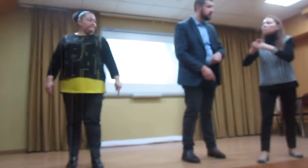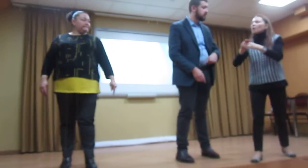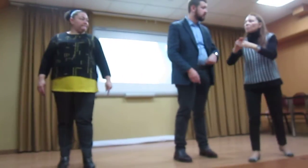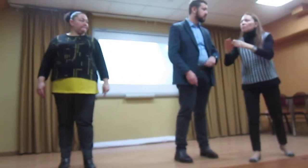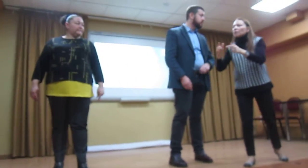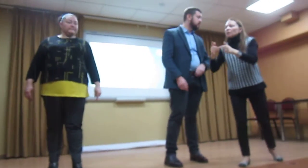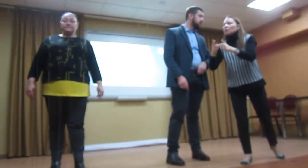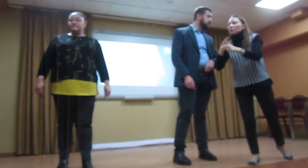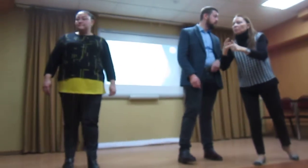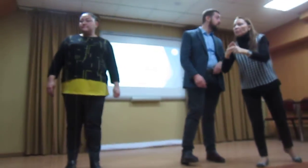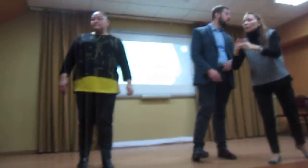Солена.